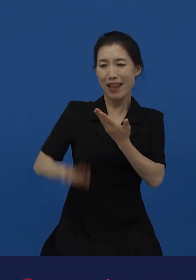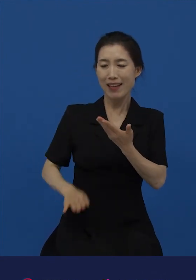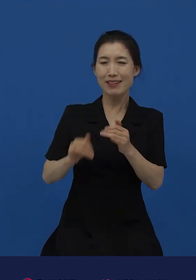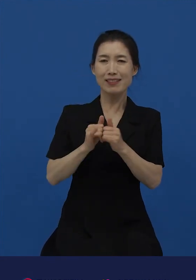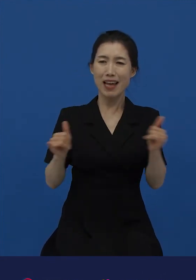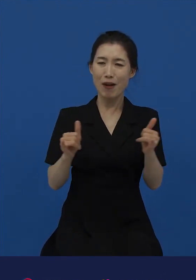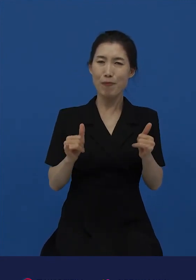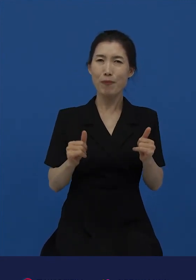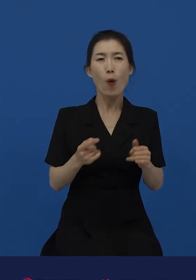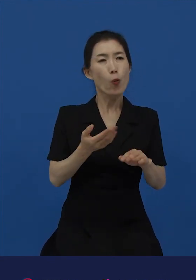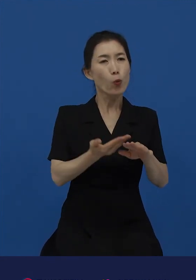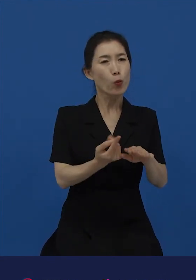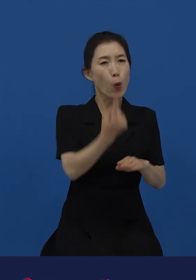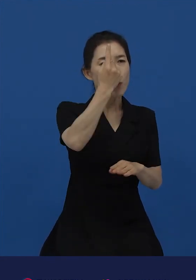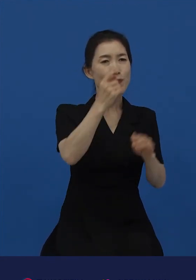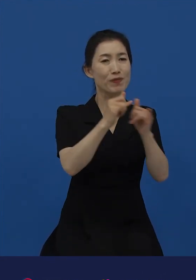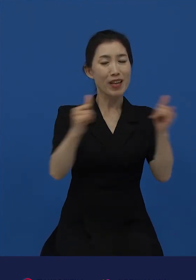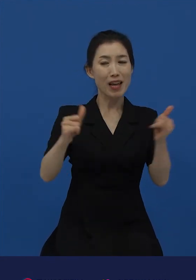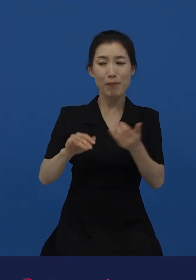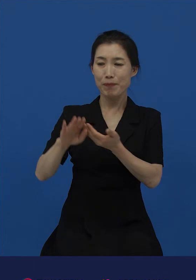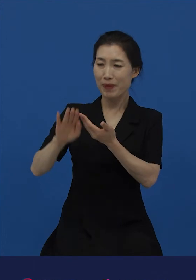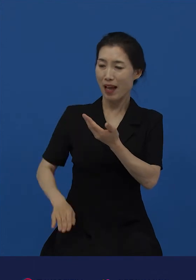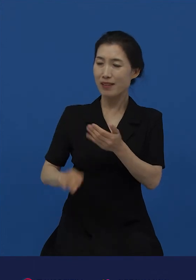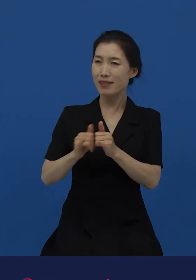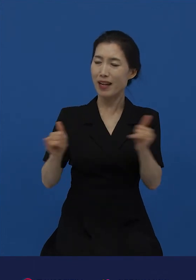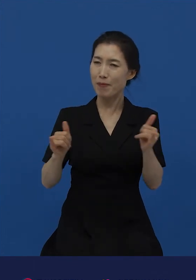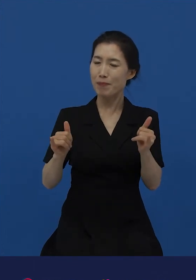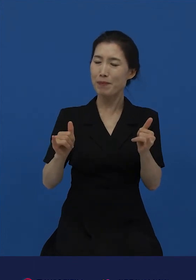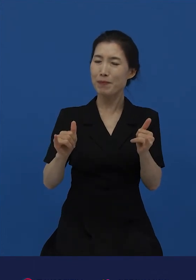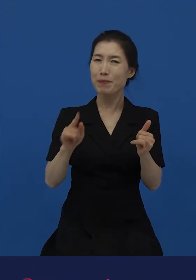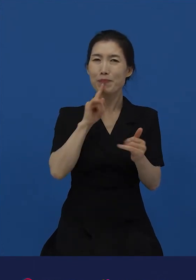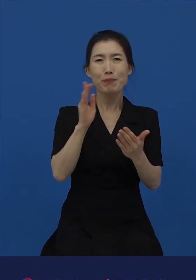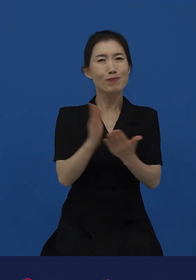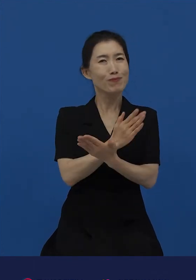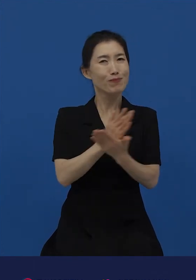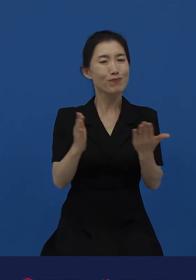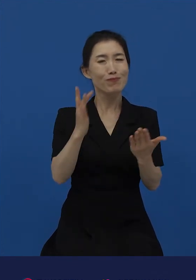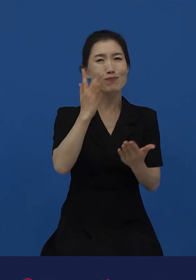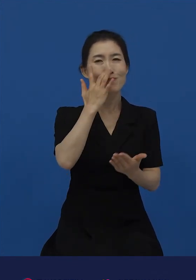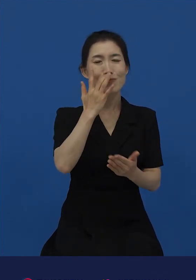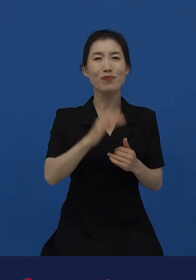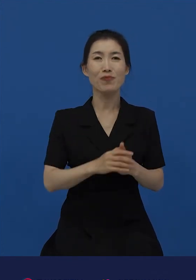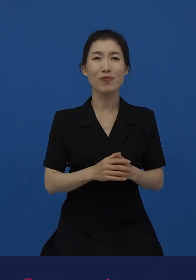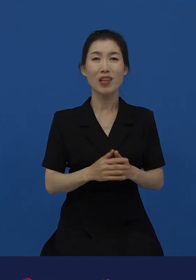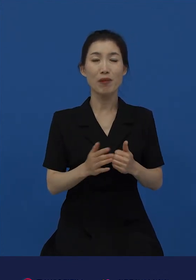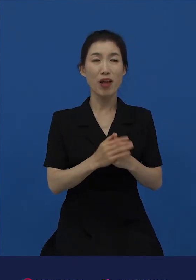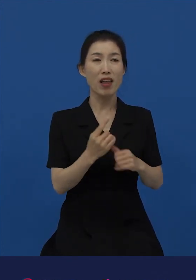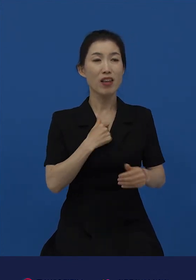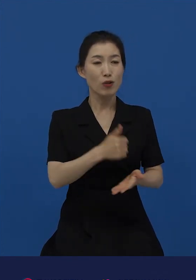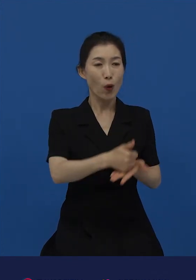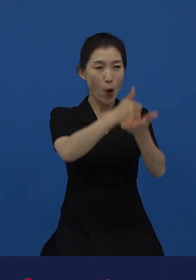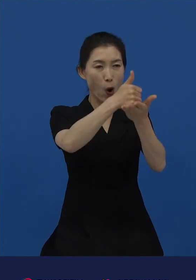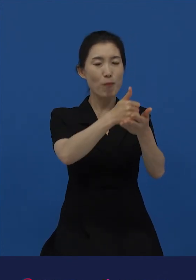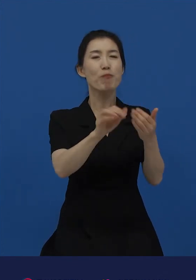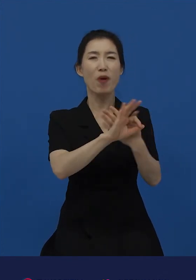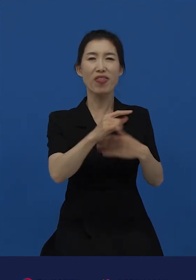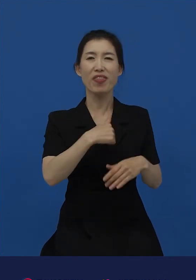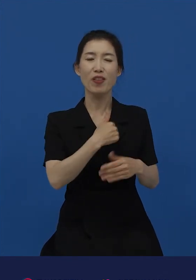자연스럽게 존댓말을 듣는 사람은 높은 사람, 윗사람 이렇게 되고 반말을 듣는 사람은 아랫사람,